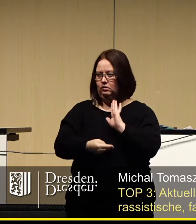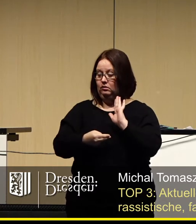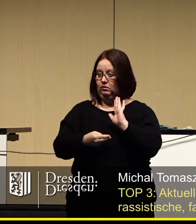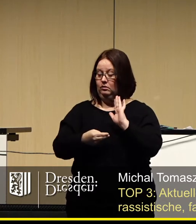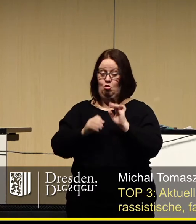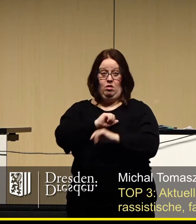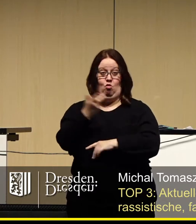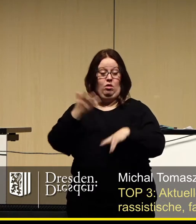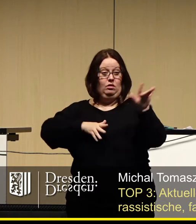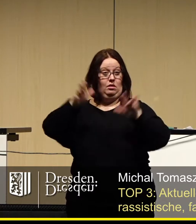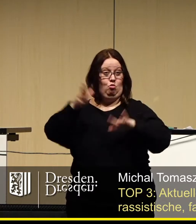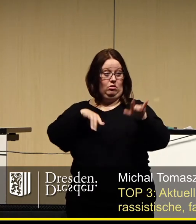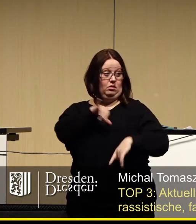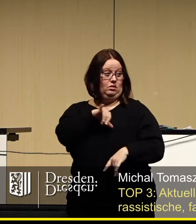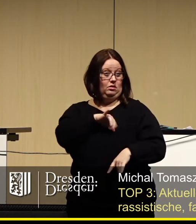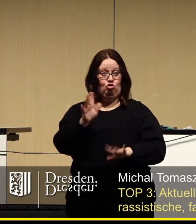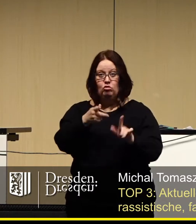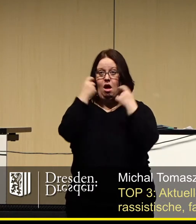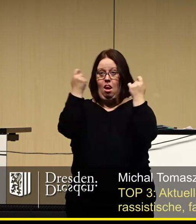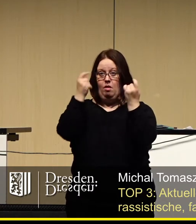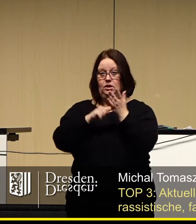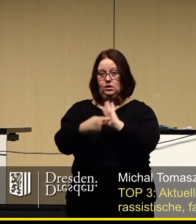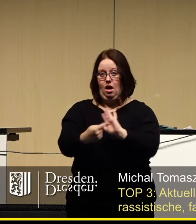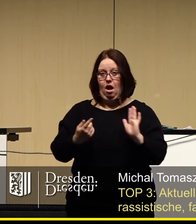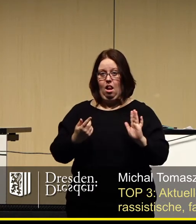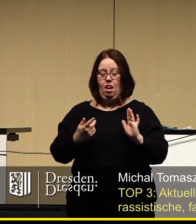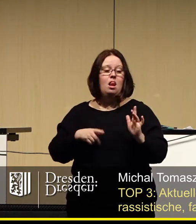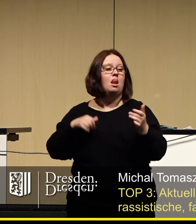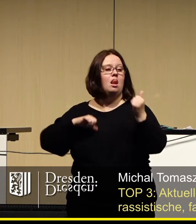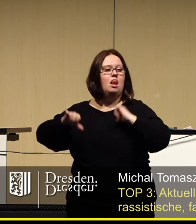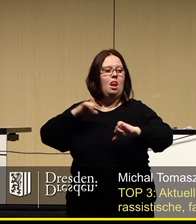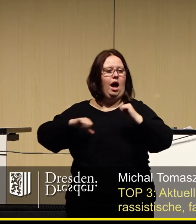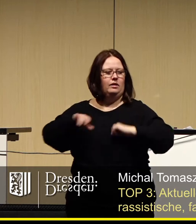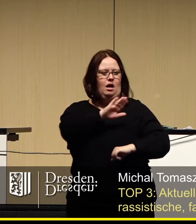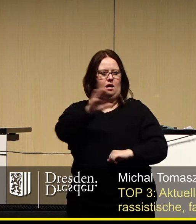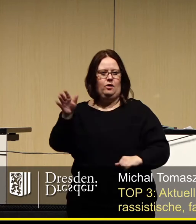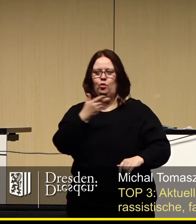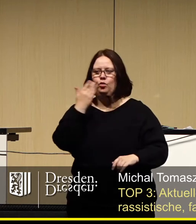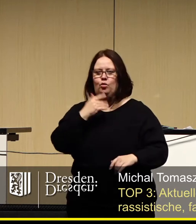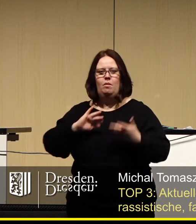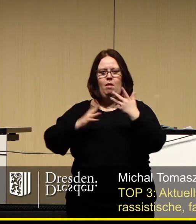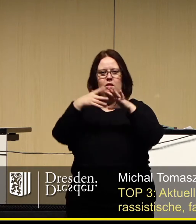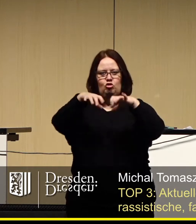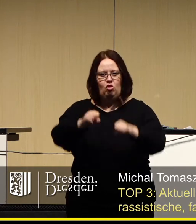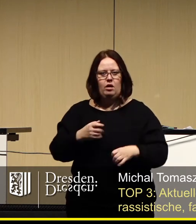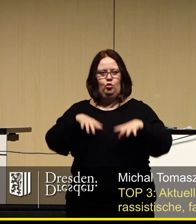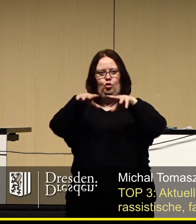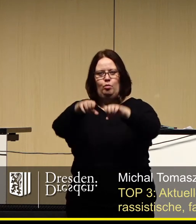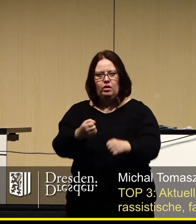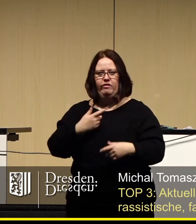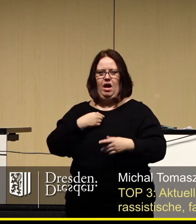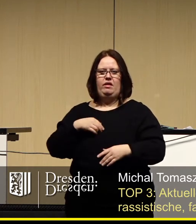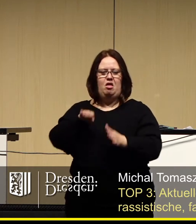in einer pluralen Demokratie mehr als ein Alarmsignal. Bedauerlicherweise haben Ihnen keine Brandanschläge, keine Übergriffe, keine